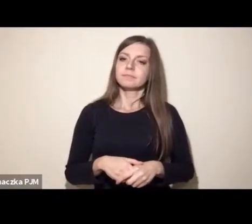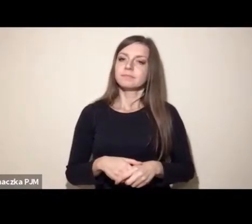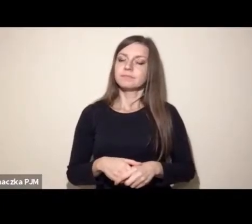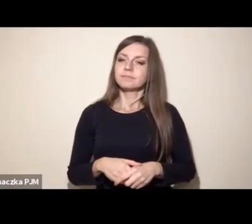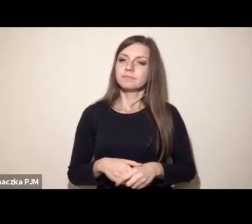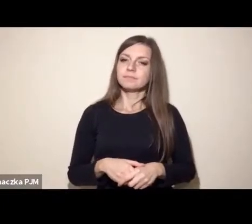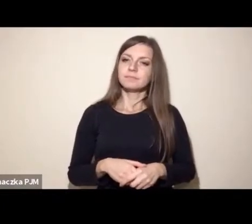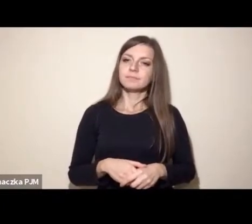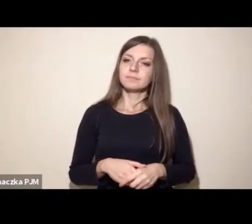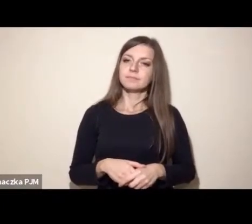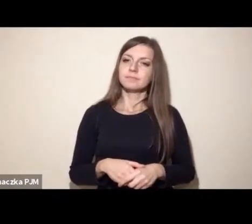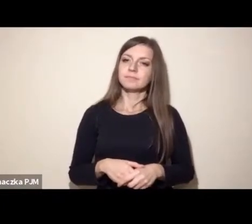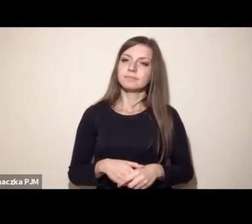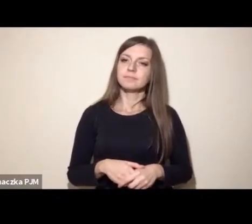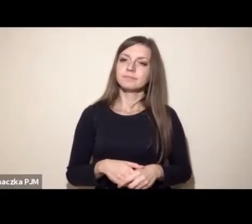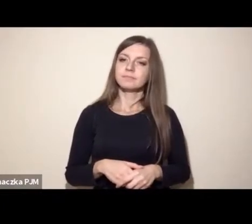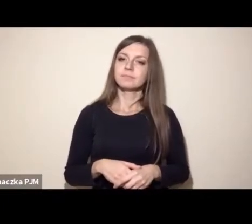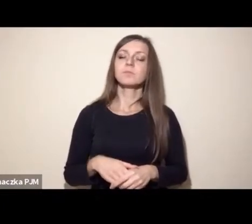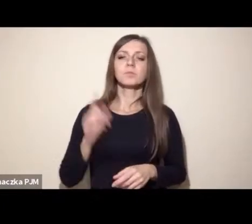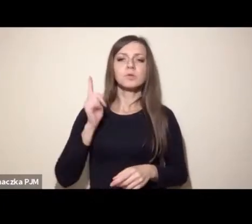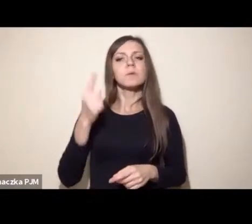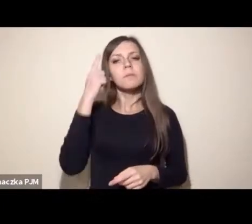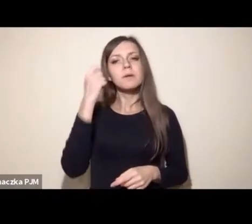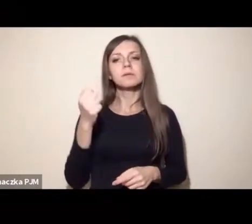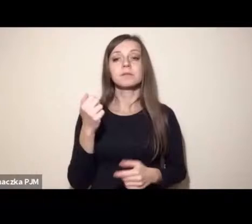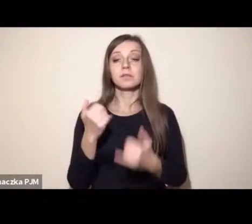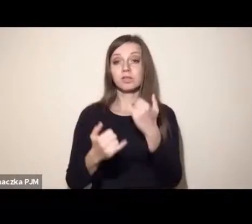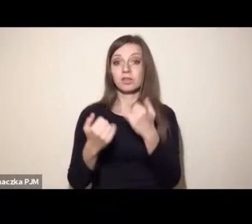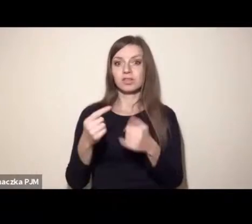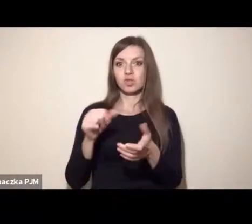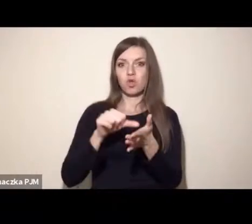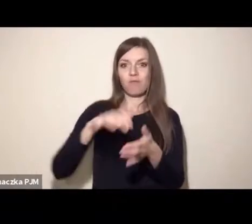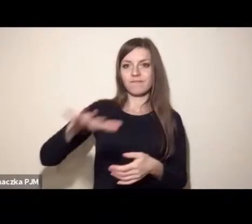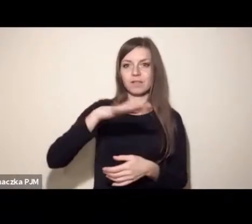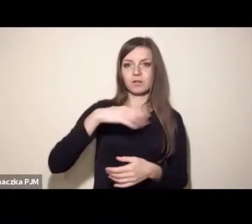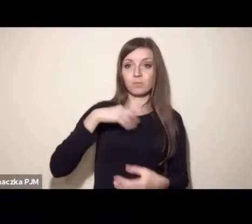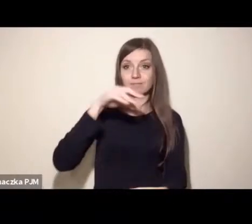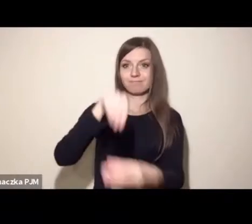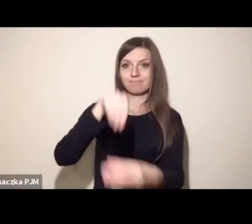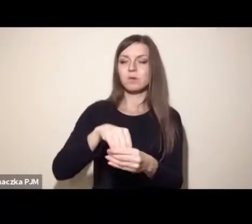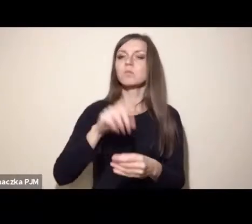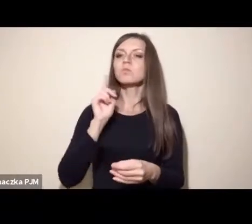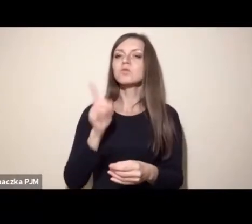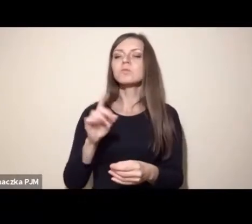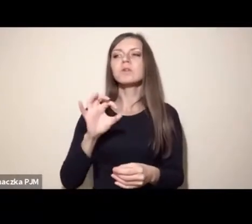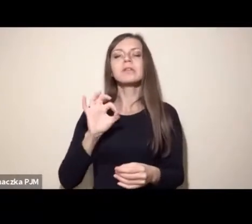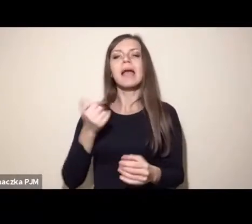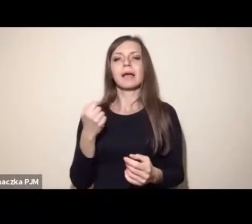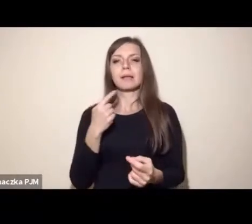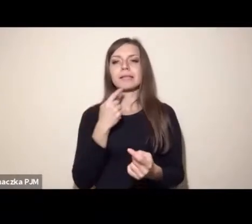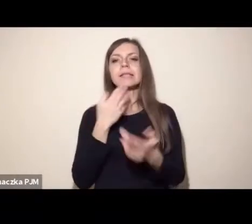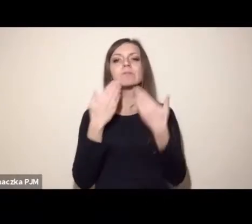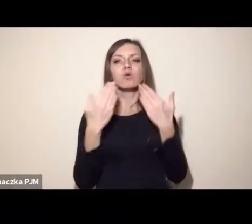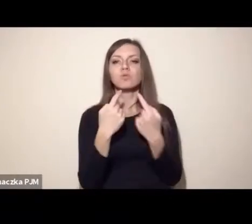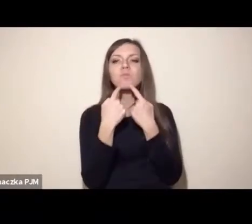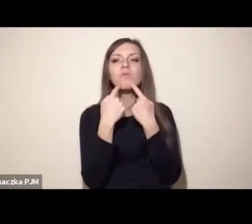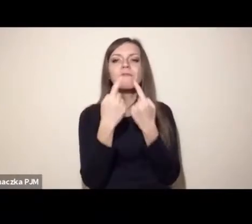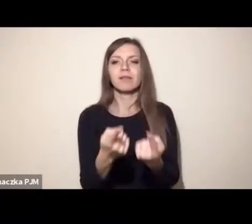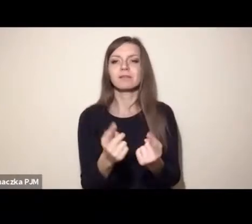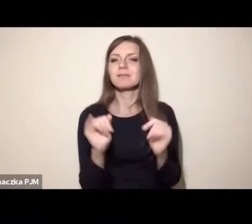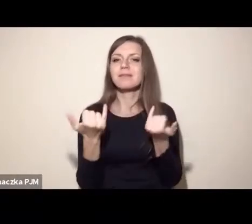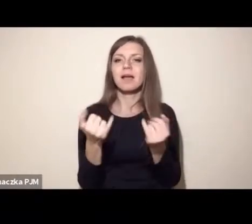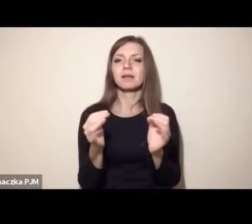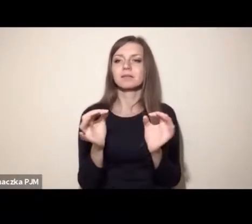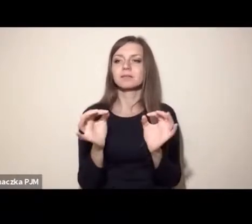nich, ale musimy także pamiętać, że jeśli należymy do tego środowiska, to musimy tak formułować swój przekaz, właśnie radykalny